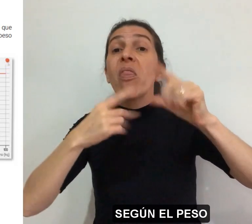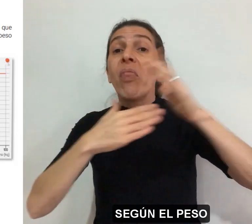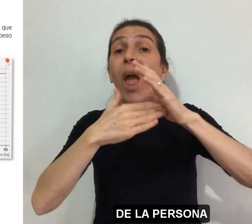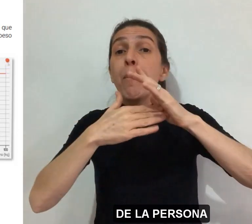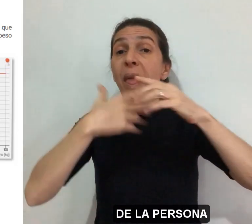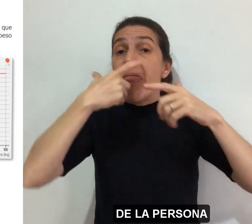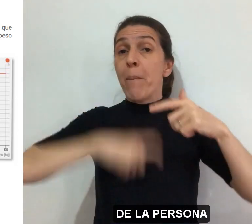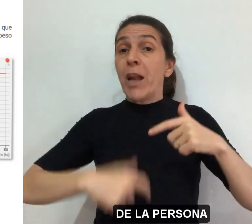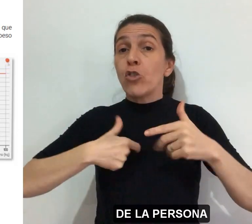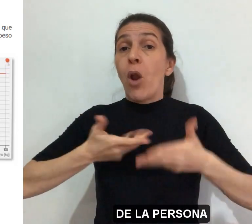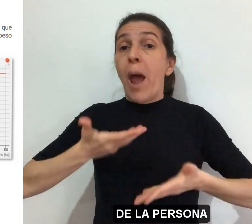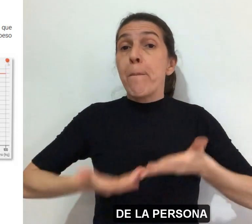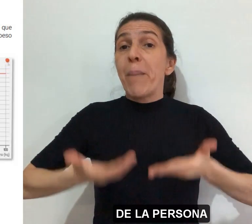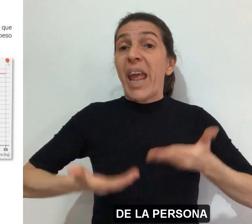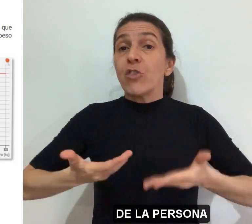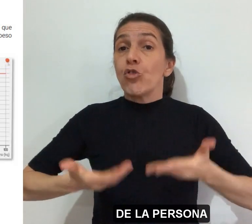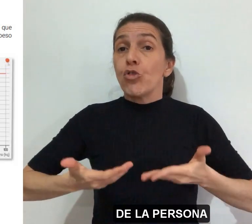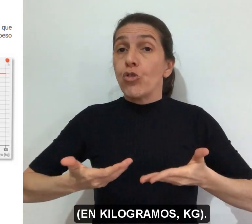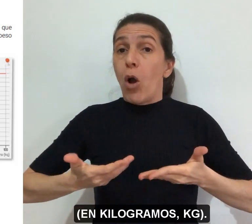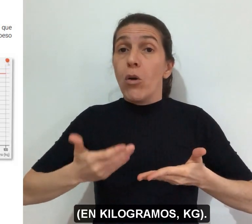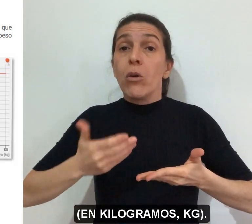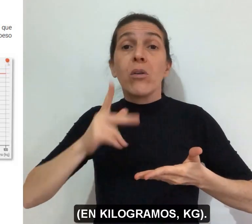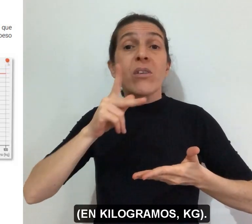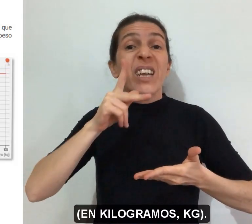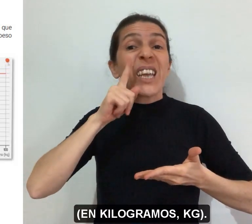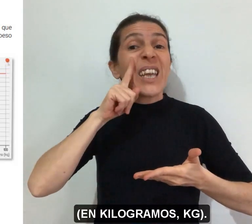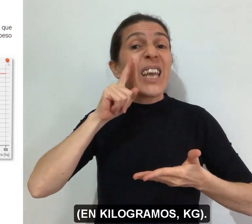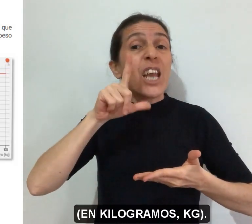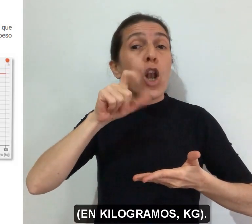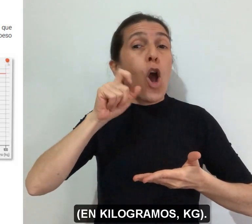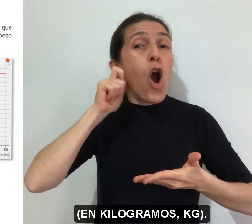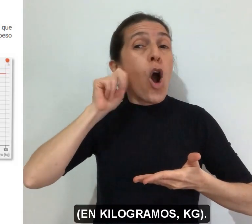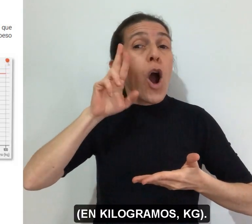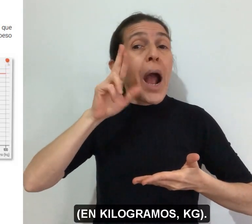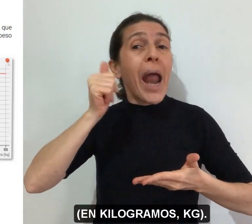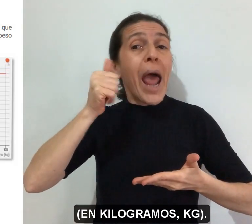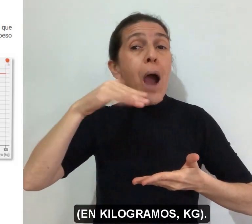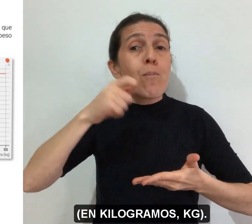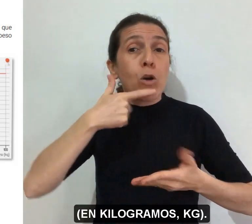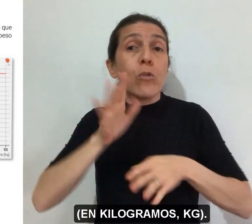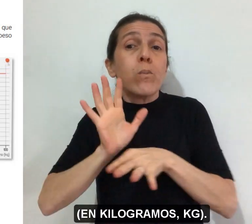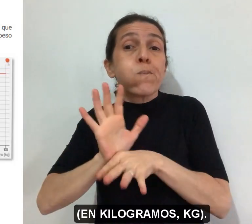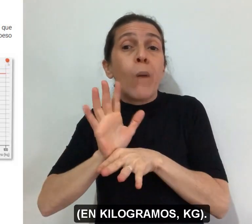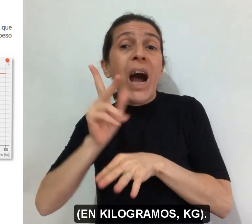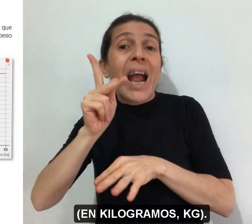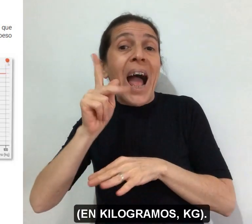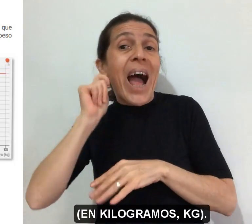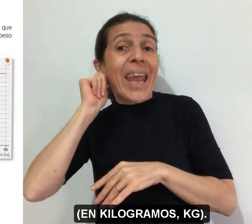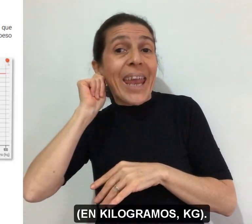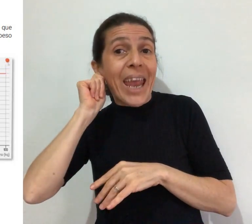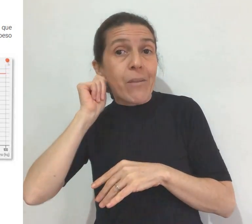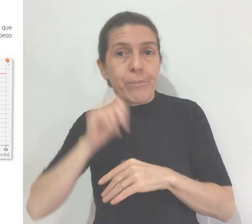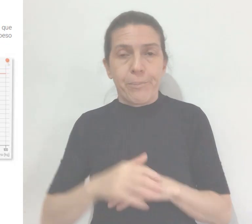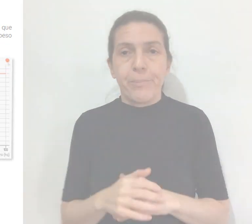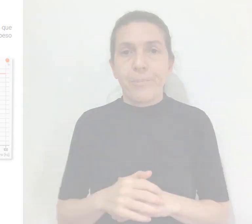según el peso de la persona en kilogramos, kg.